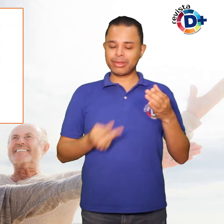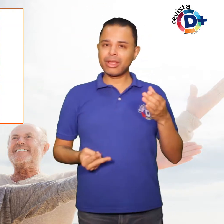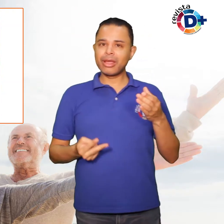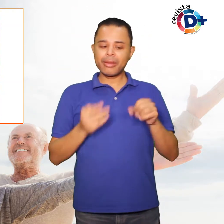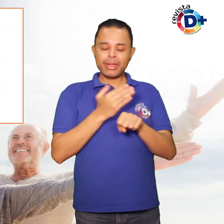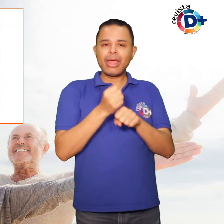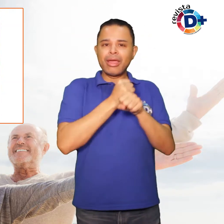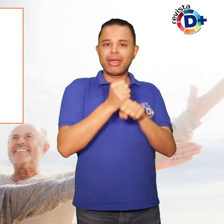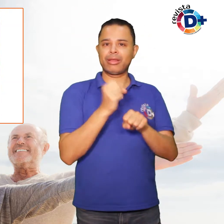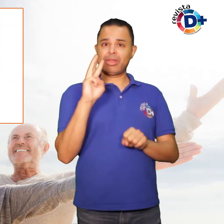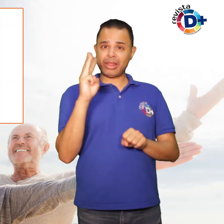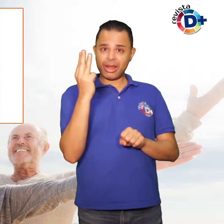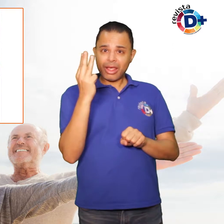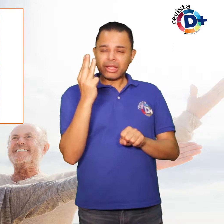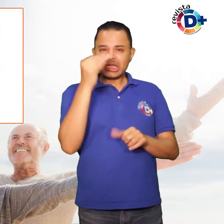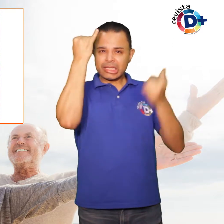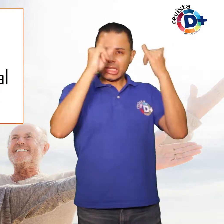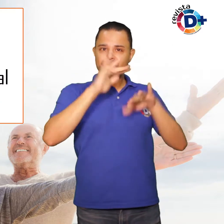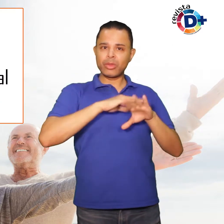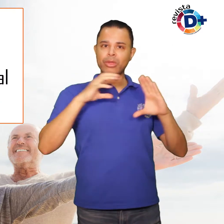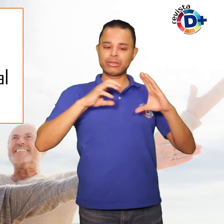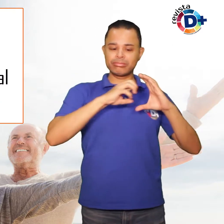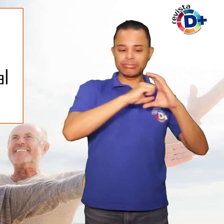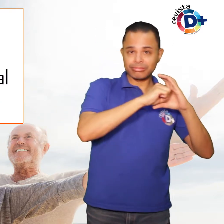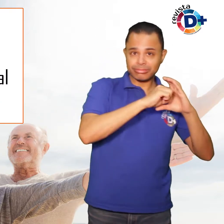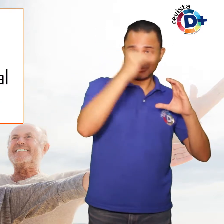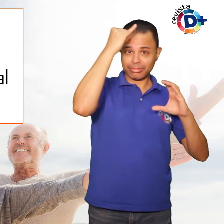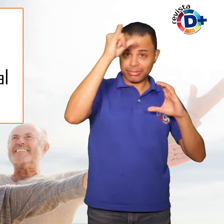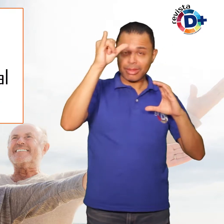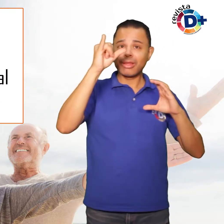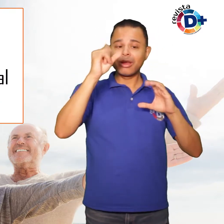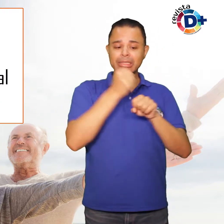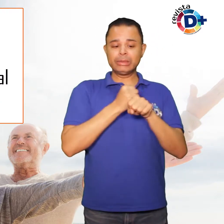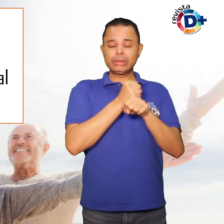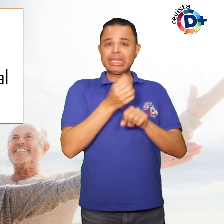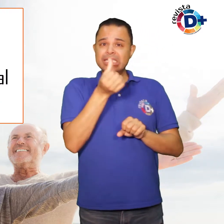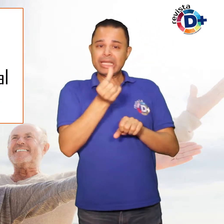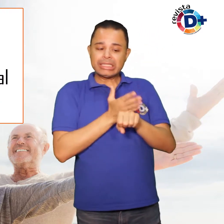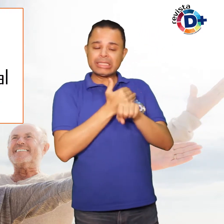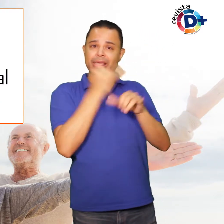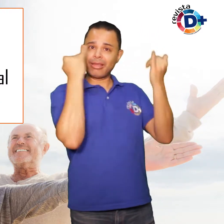de três anos para o surgimento da doença de Alzheimer e até seis anos para a demência